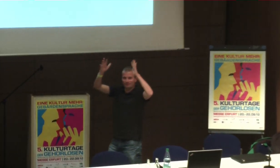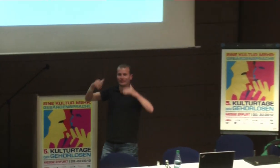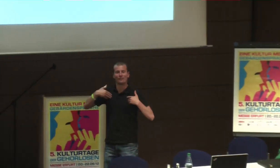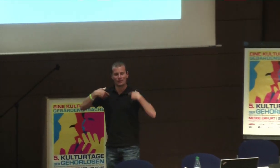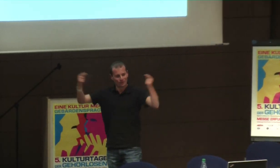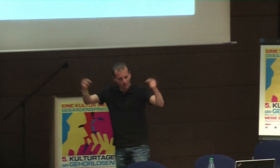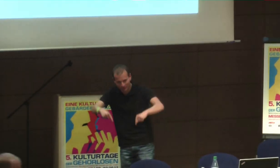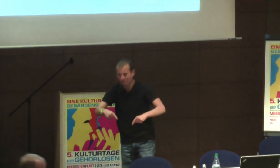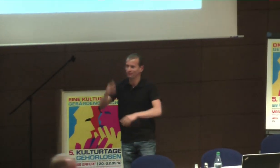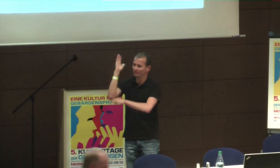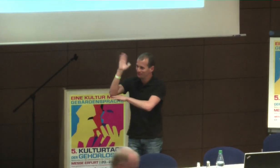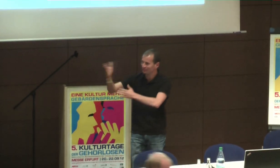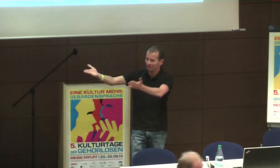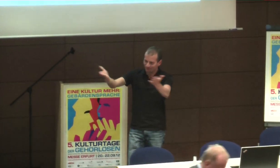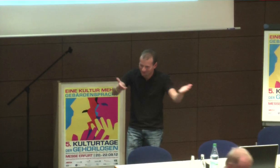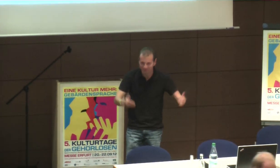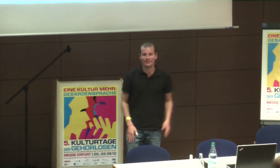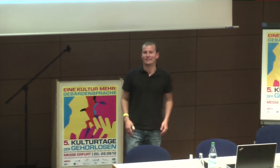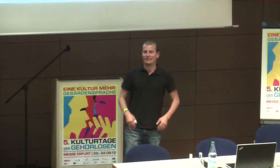Hallo, ich freue mich, dass ihr alle gekommen seid.